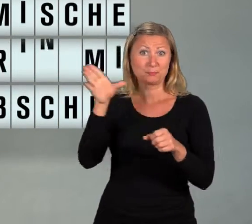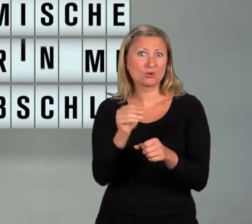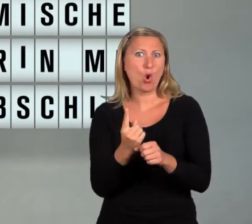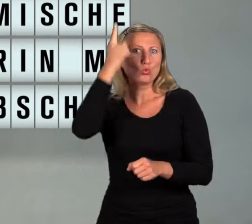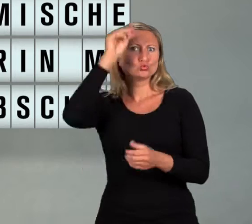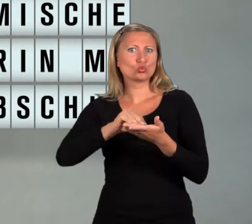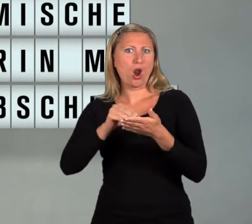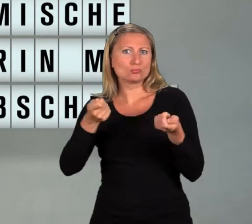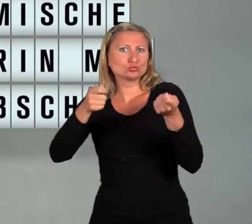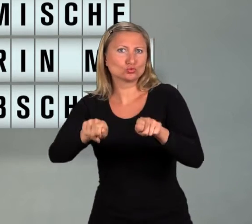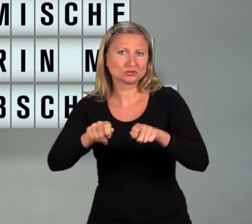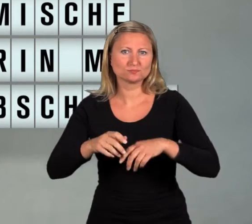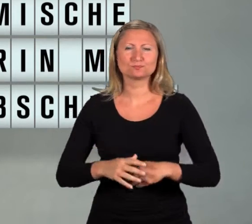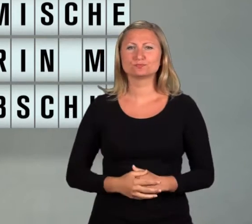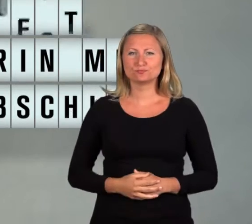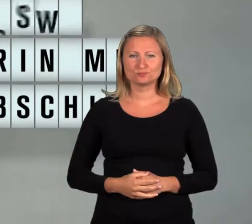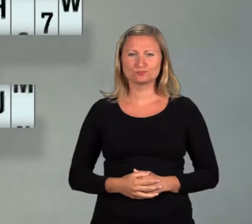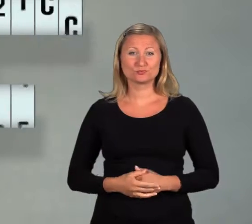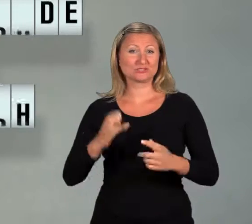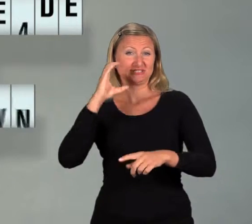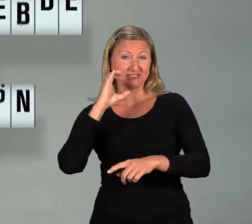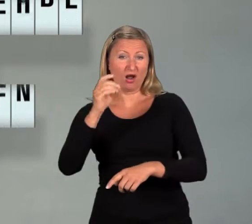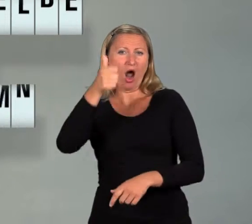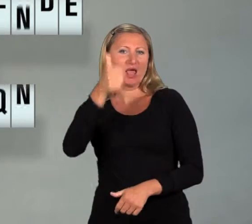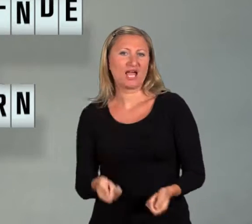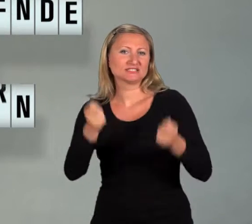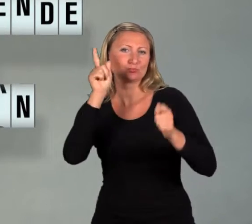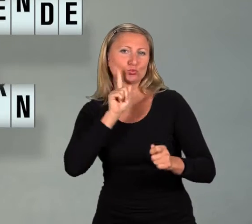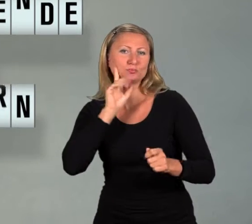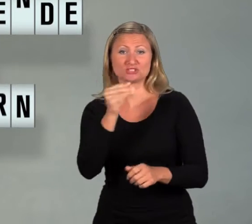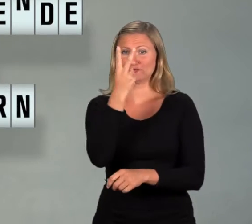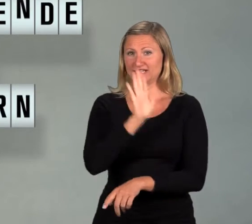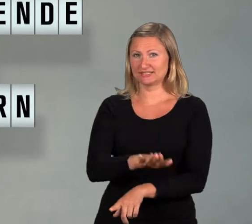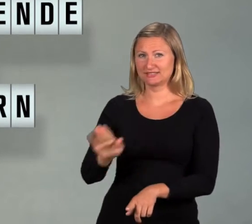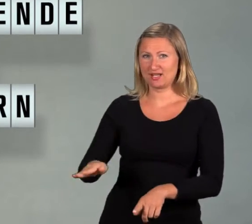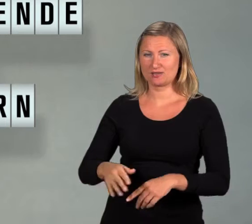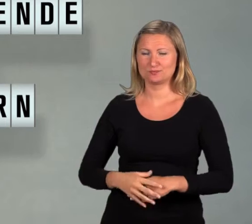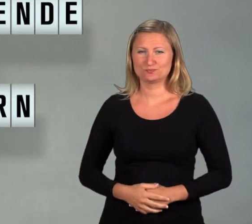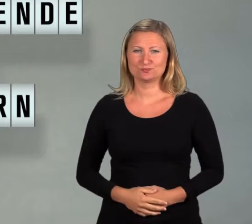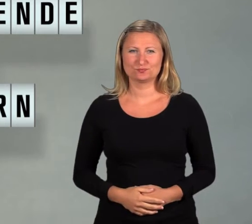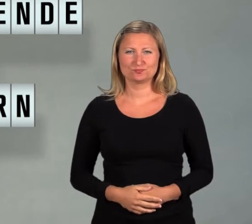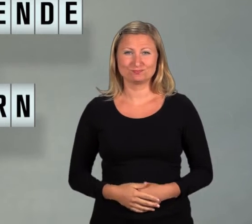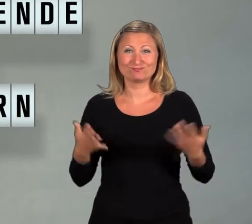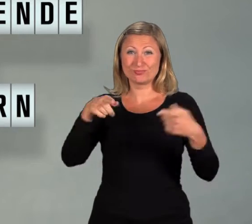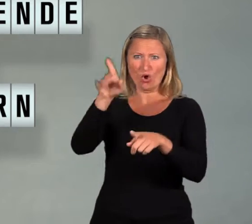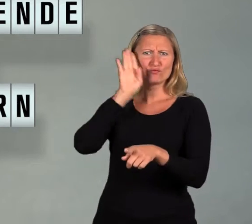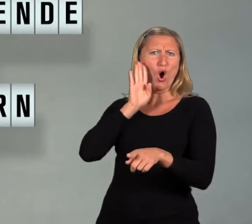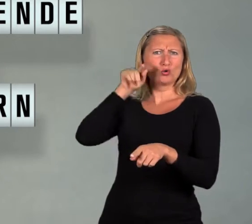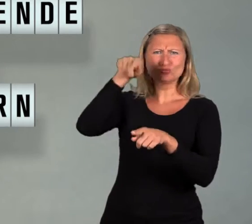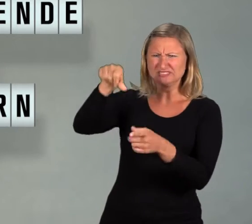dynamische Mitarbeiterin mit Hochschulabschluss C. Eine alleinstehende Mutter mit zwei Kindern Um eine Wohnung